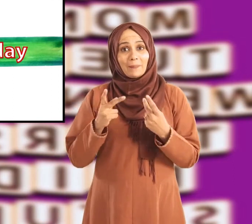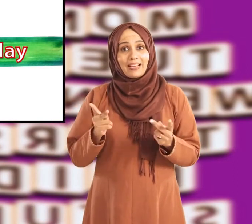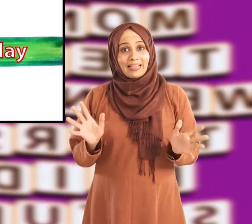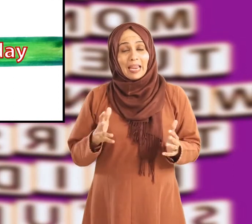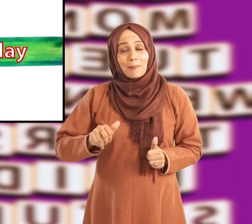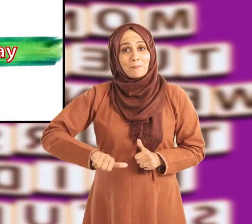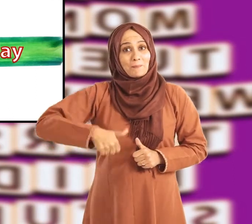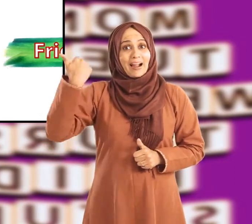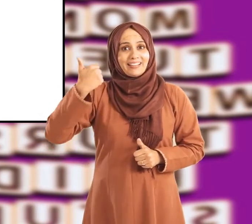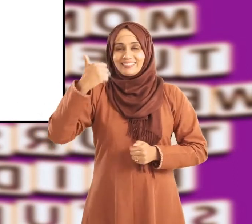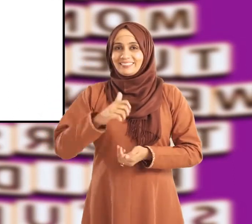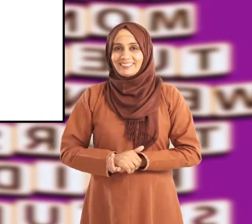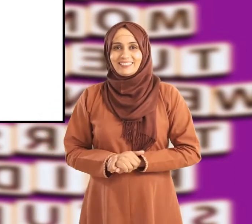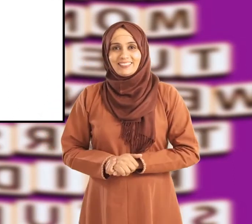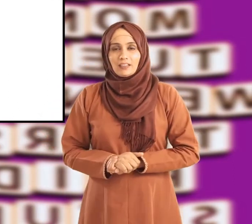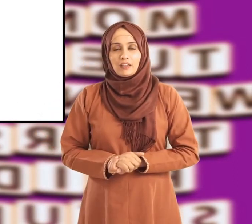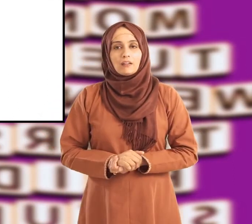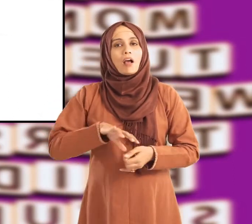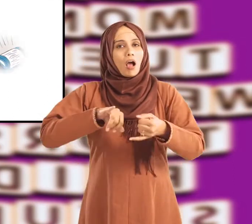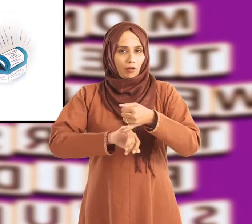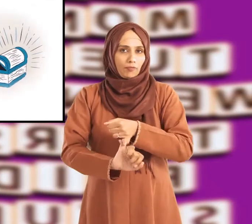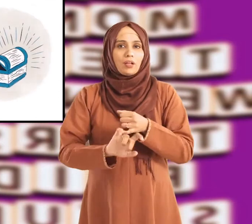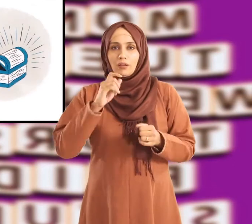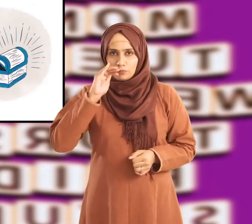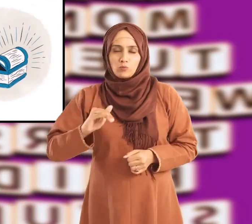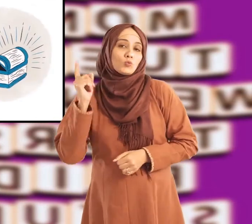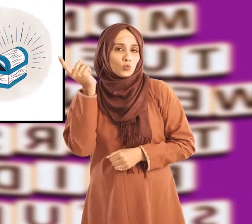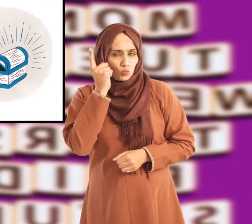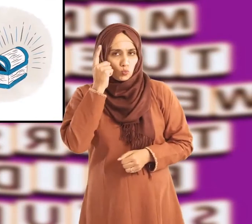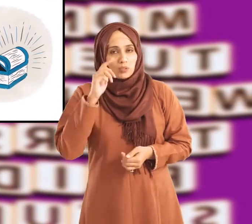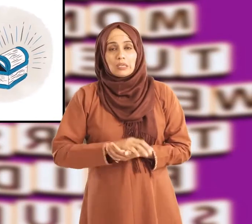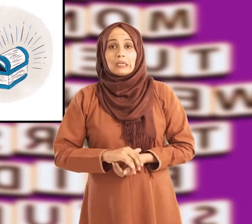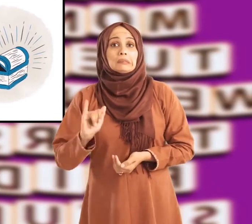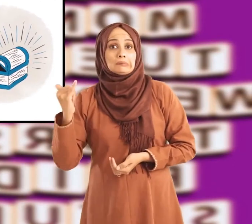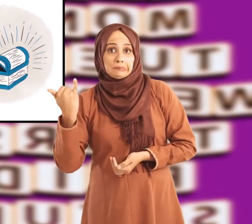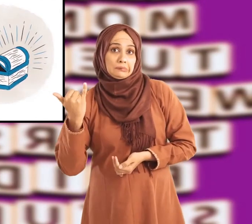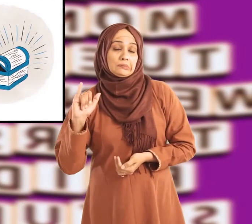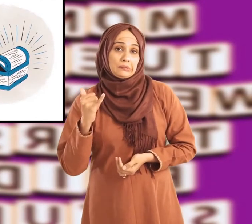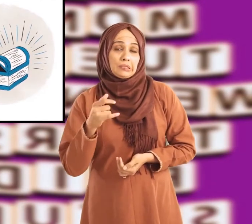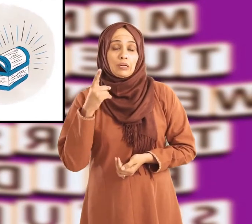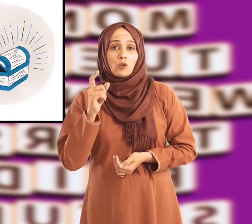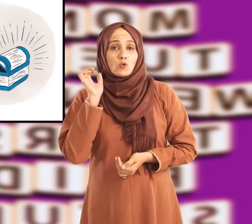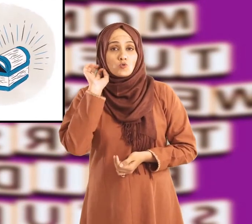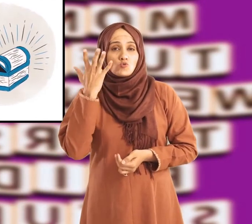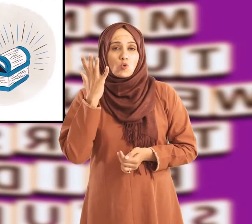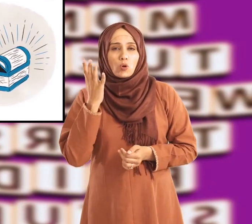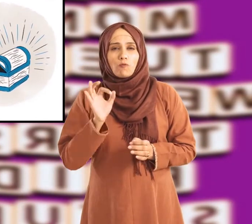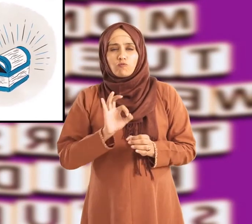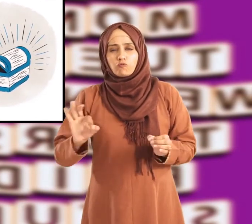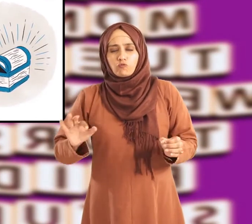گا سیٹرڈے کو احمد نے سوچا ہو سکتا ہے اسے خزانے سے بھرا کوئی باکس